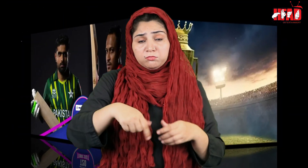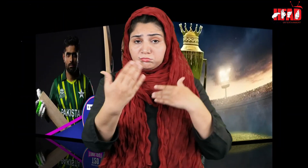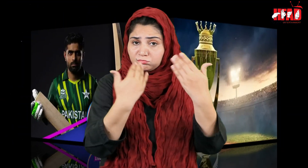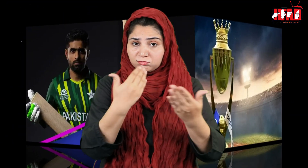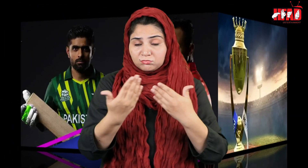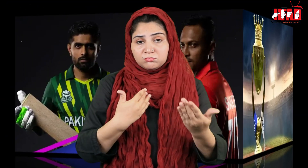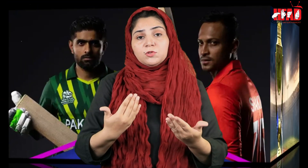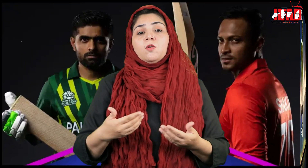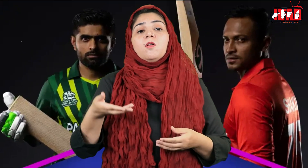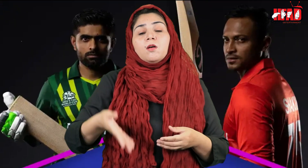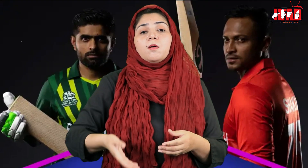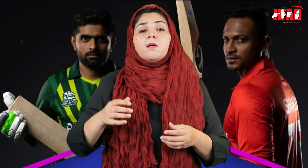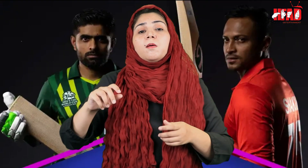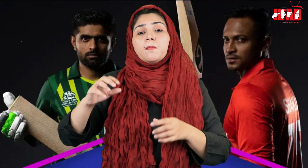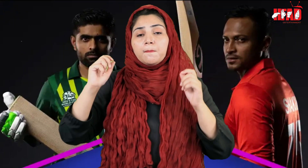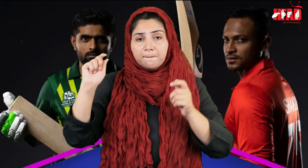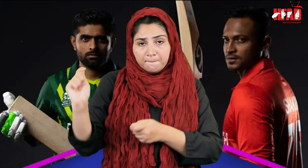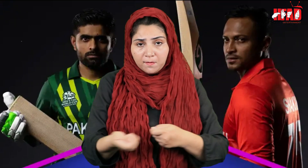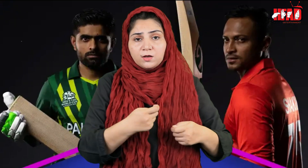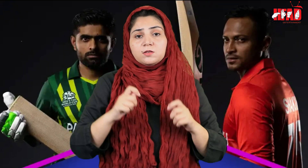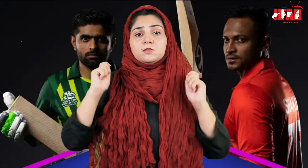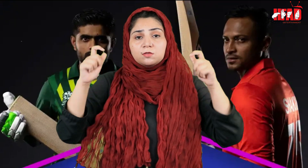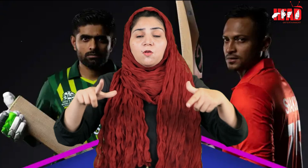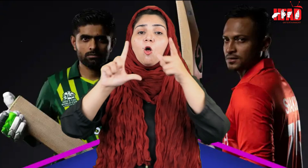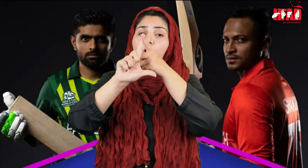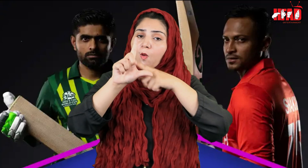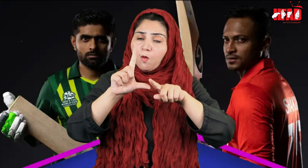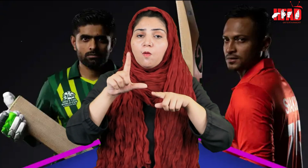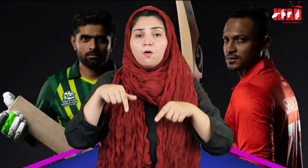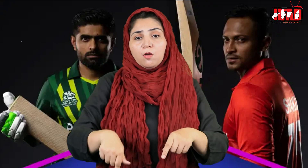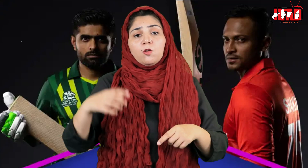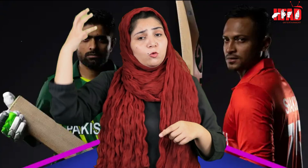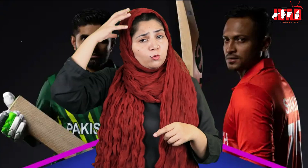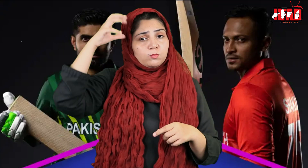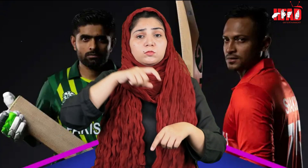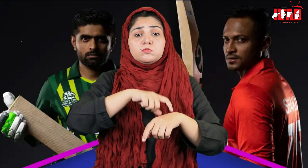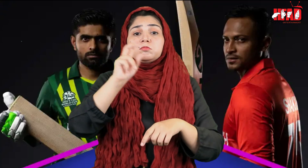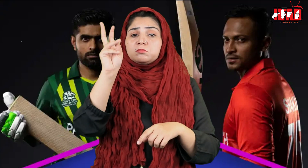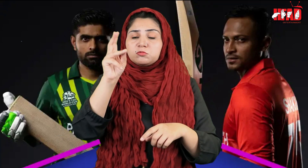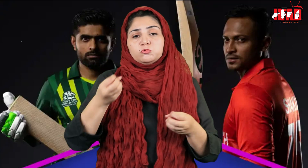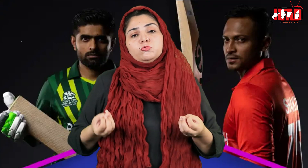آمنے سامنے ہوں گی میں آج کذافی سٹیڈیم لاہور میں آج دو پہر اڑھائی بھجے شروع ہوگا